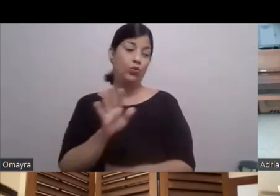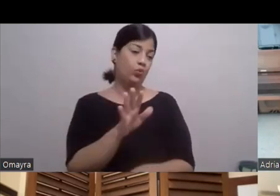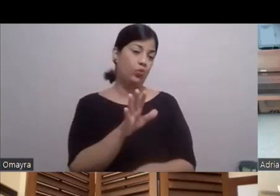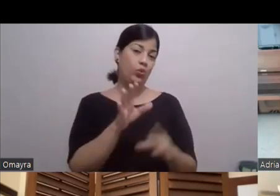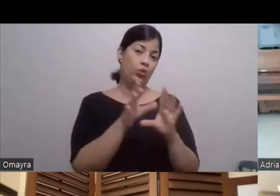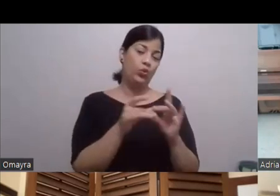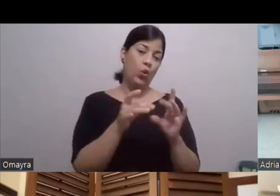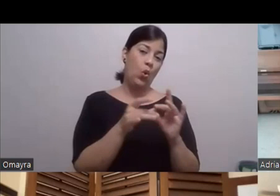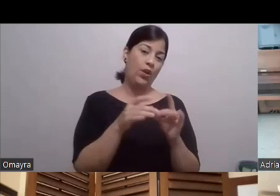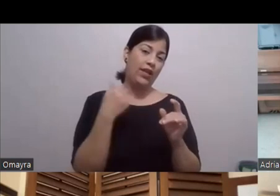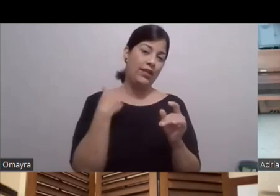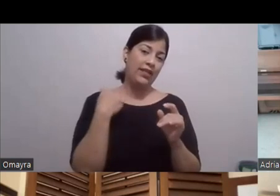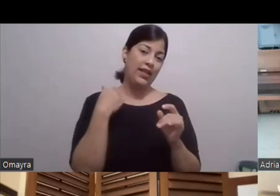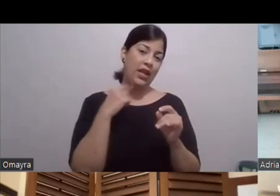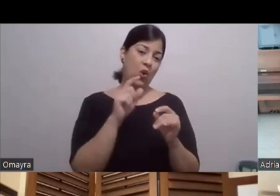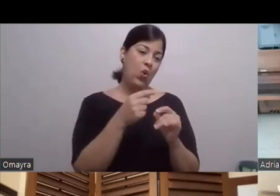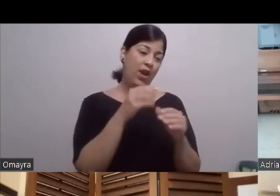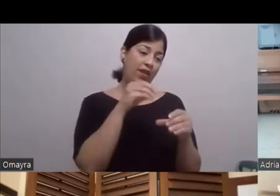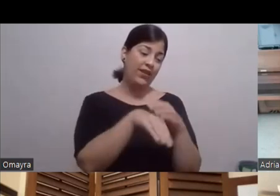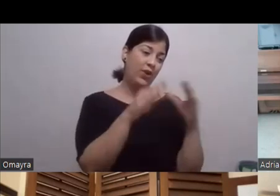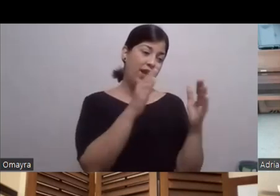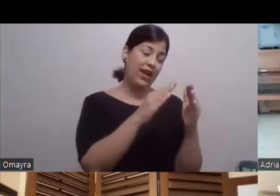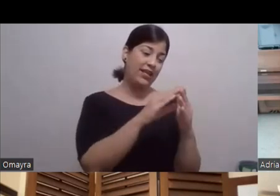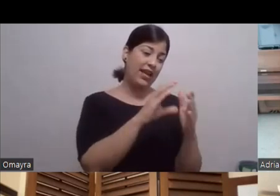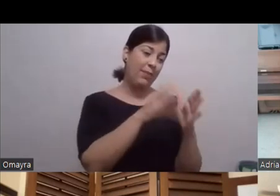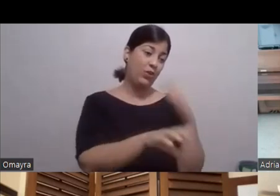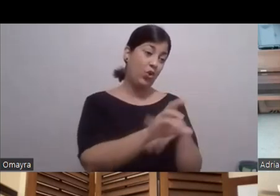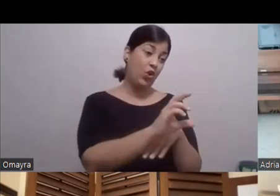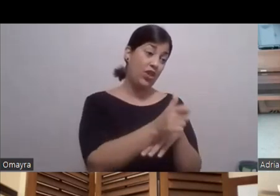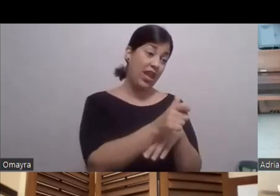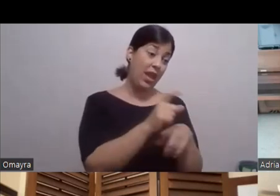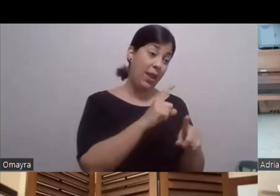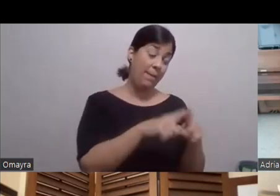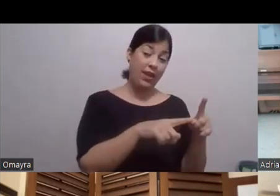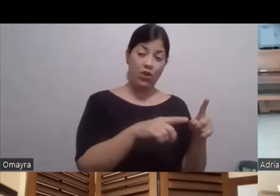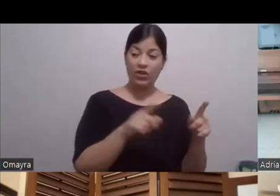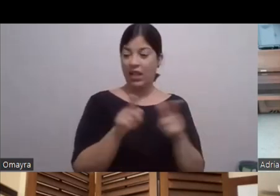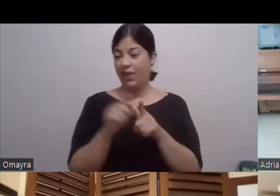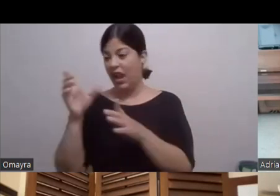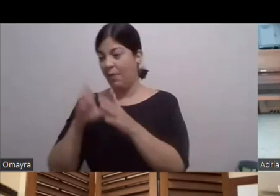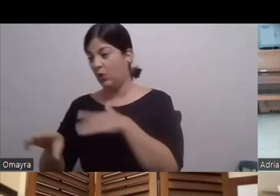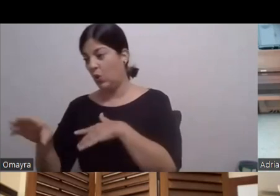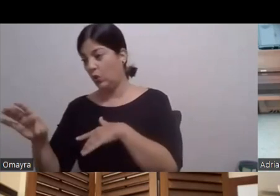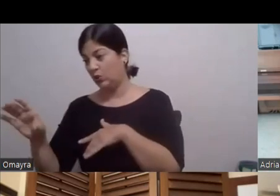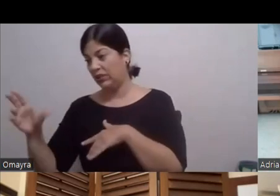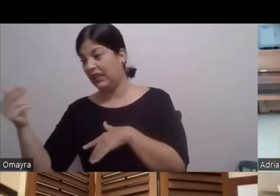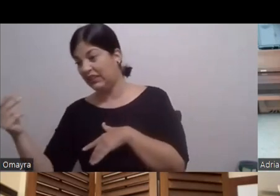escenas de la casa Pero también tienes escenas En la casa En el capítulo 3 En el capítulo 6 Pues vas a hacer Todas las escenas Que tengas